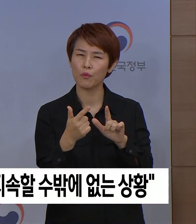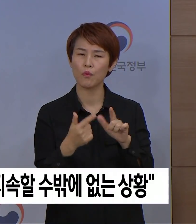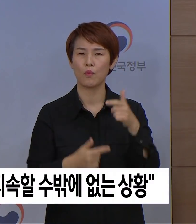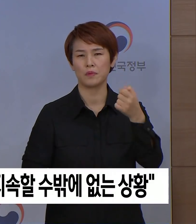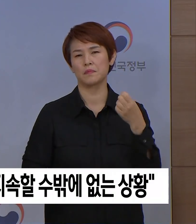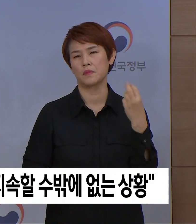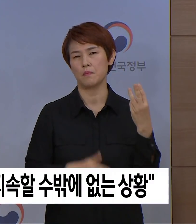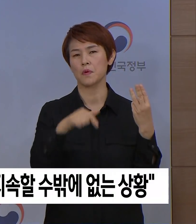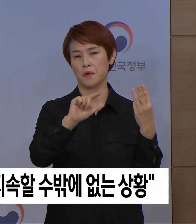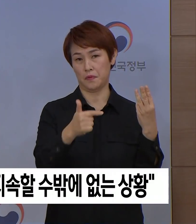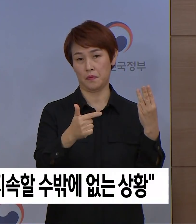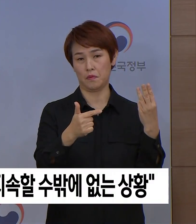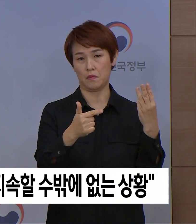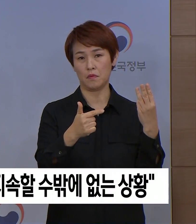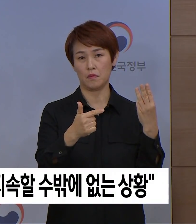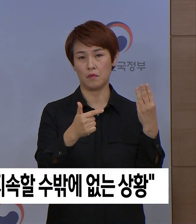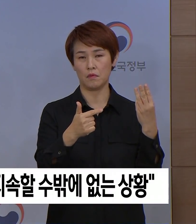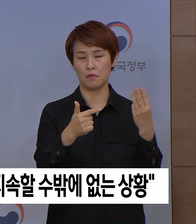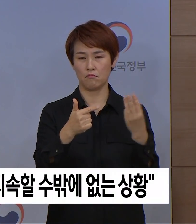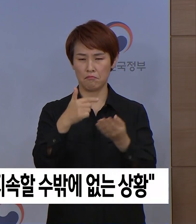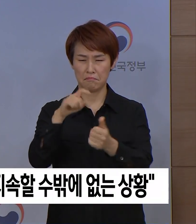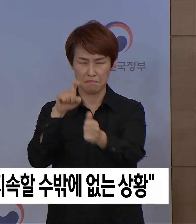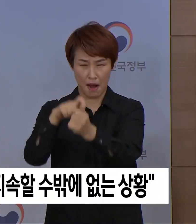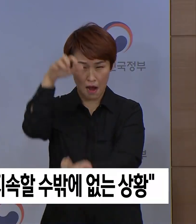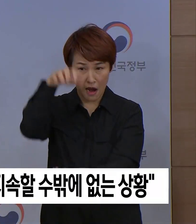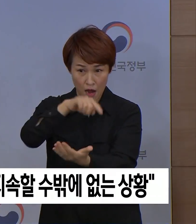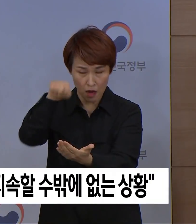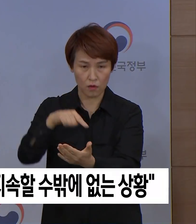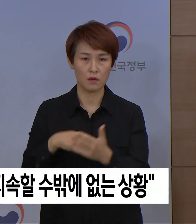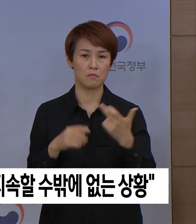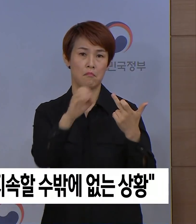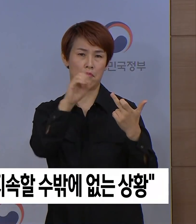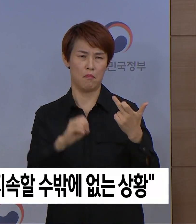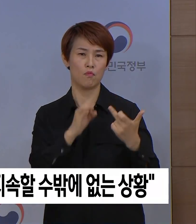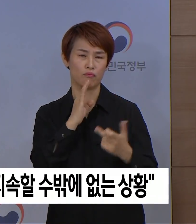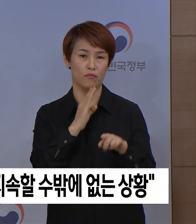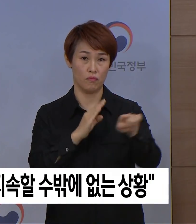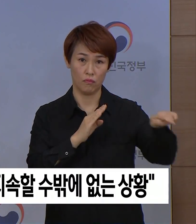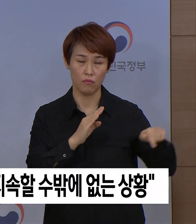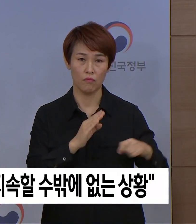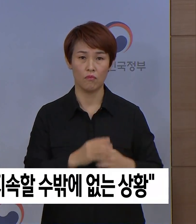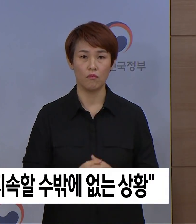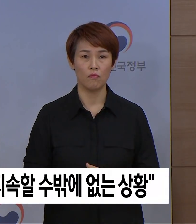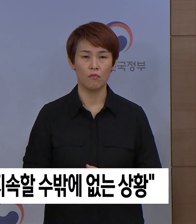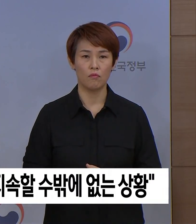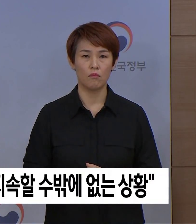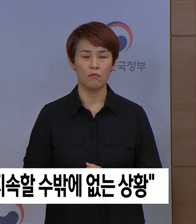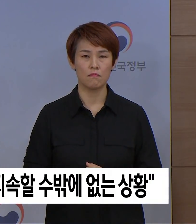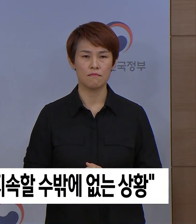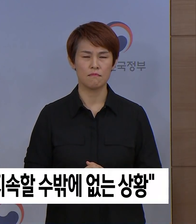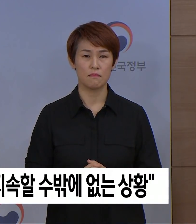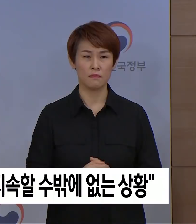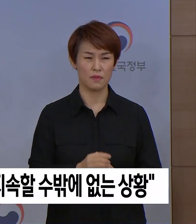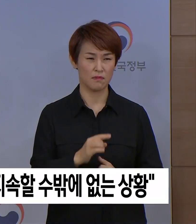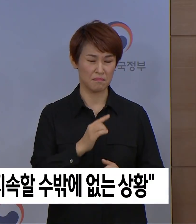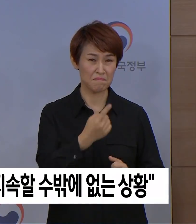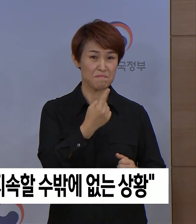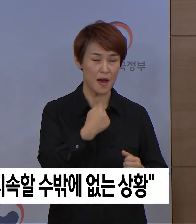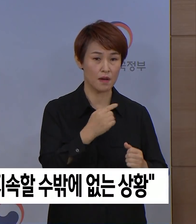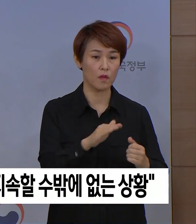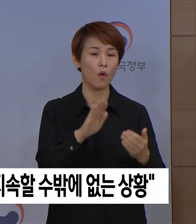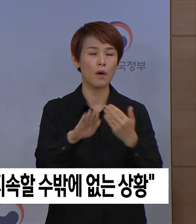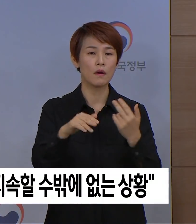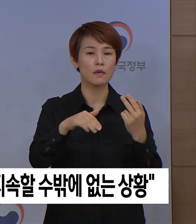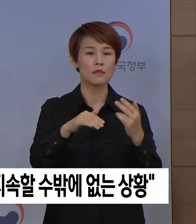전체 확진 건수 중 약 17%를 차지한 데 비해 강화된 사회적 거리두기 1주가